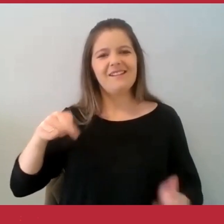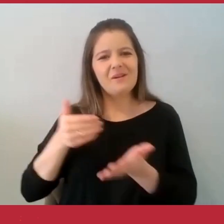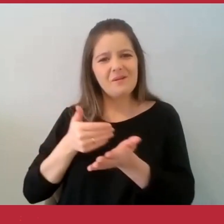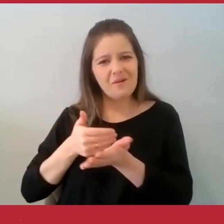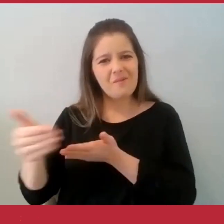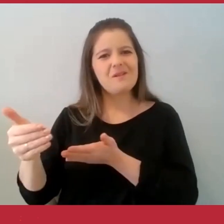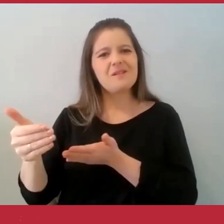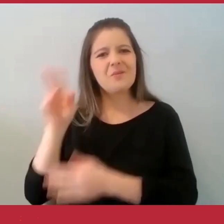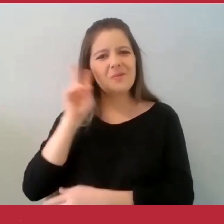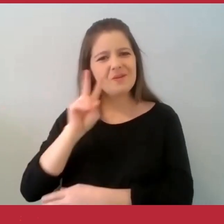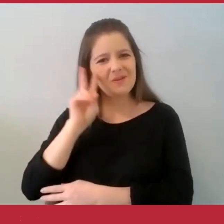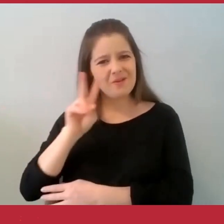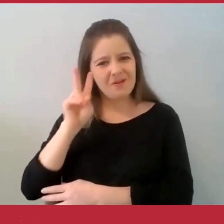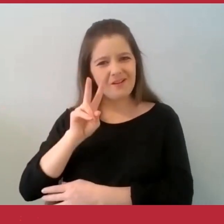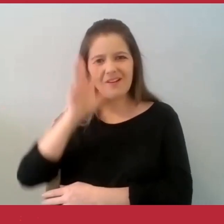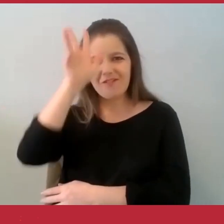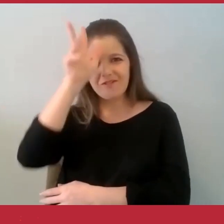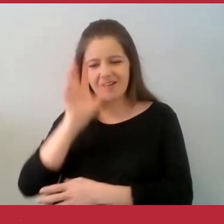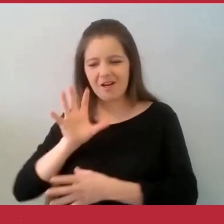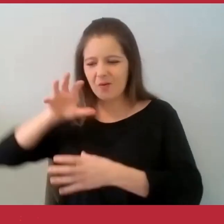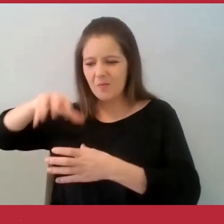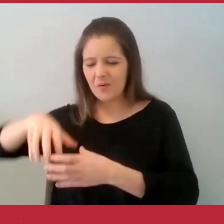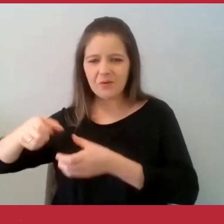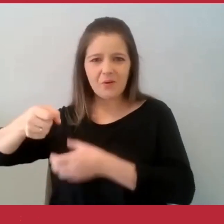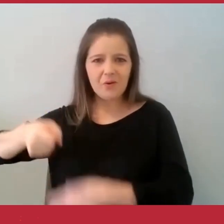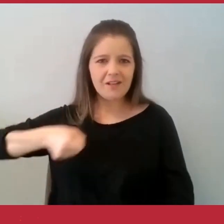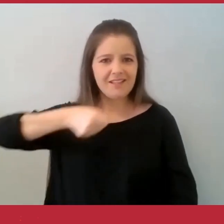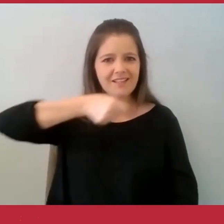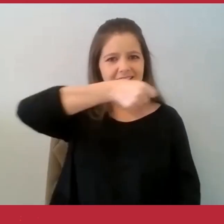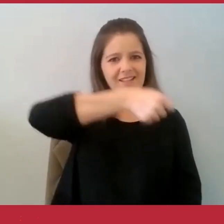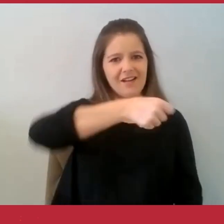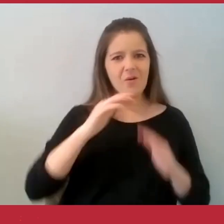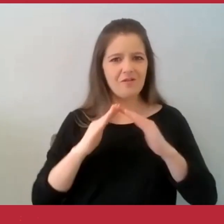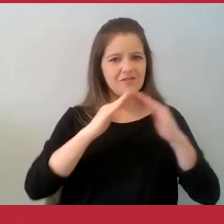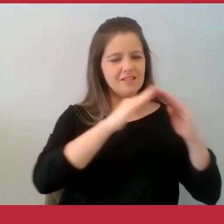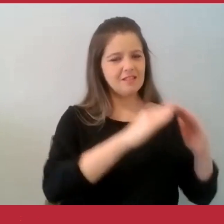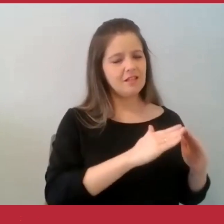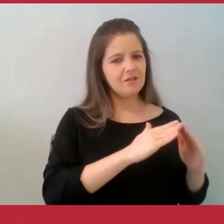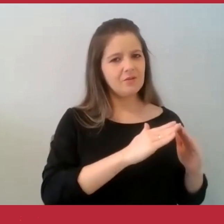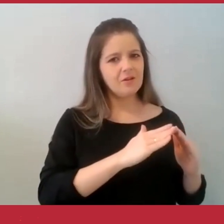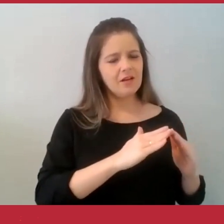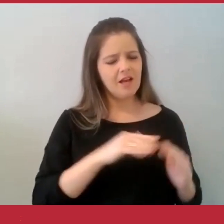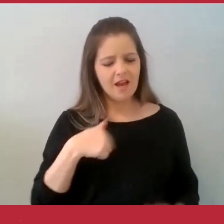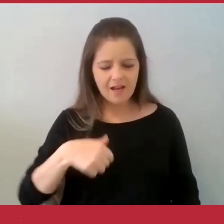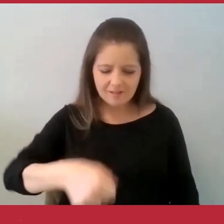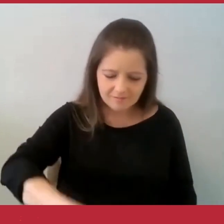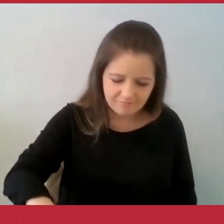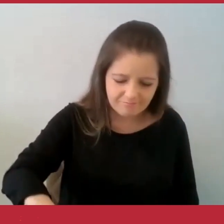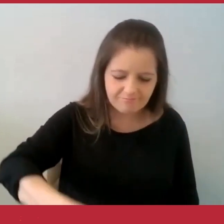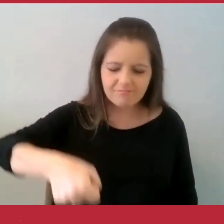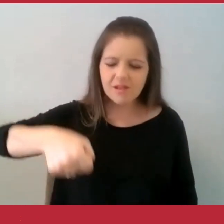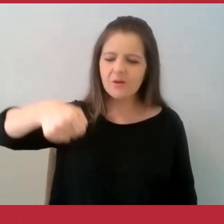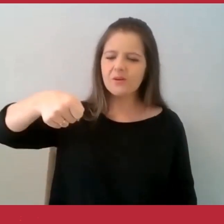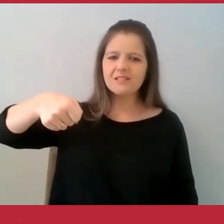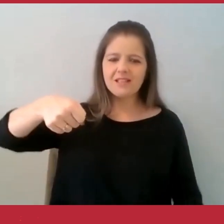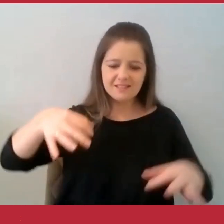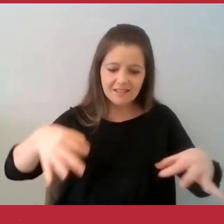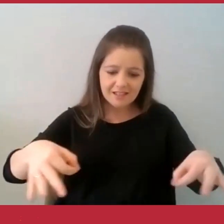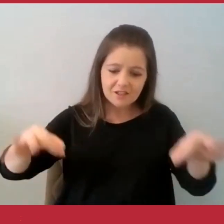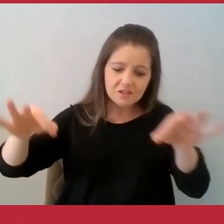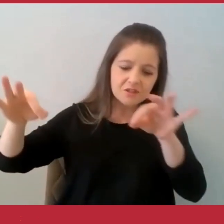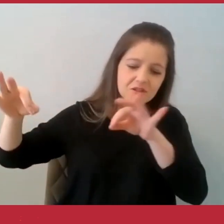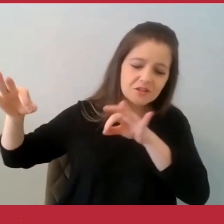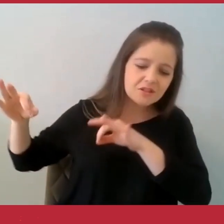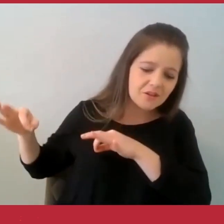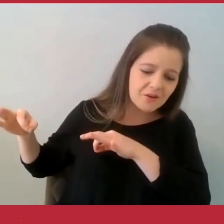da nossa história? Seu Gaspar ficou intrigado, pegou a cesta, tirou o pano de cima,